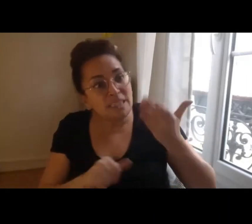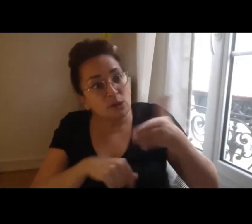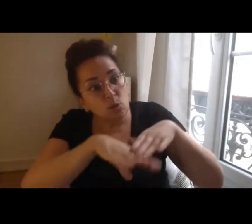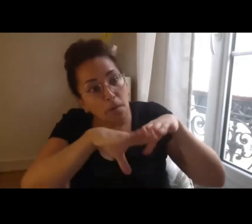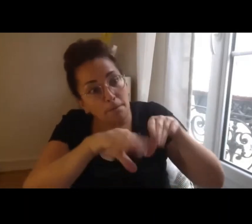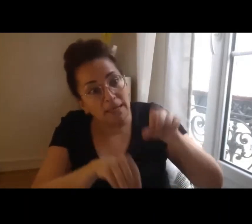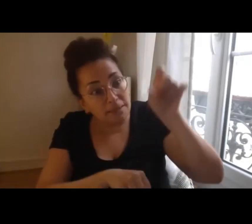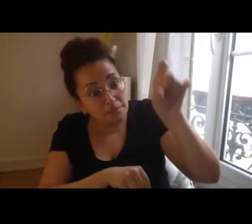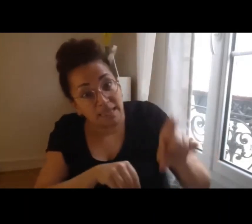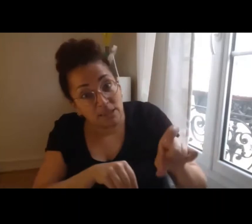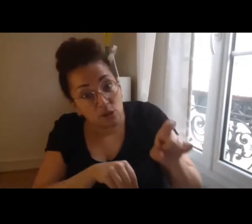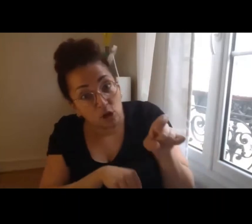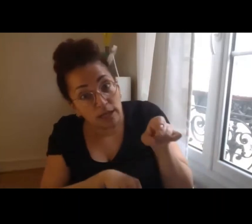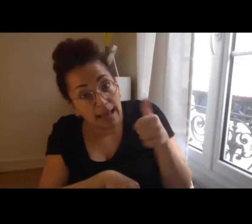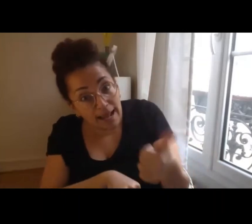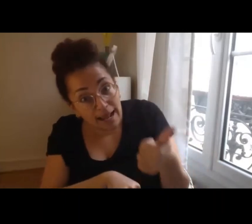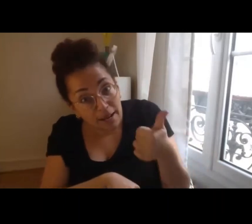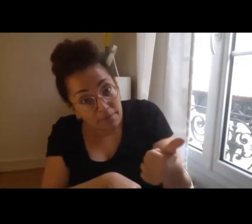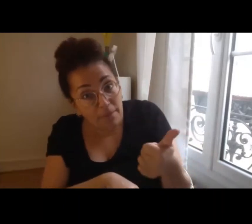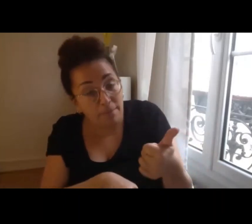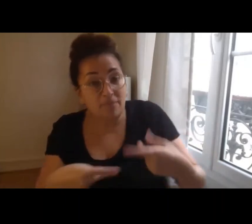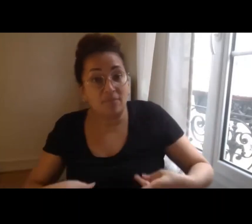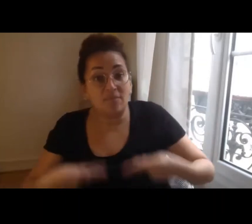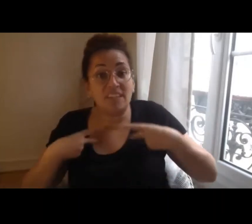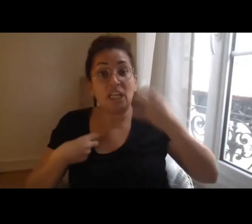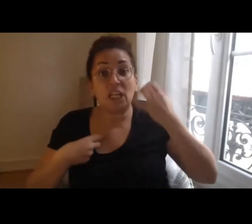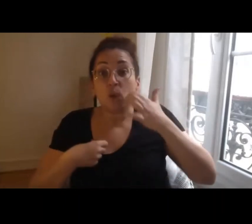qui travaillent au quotidien sur ces sujets là